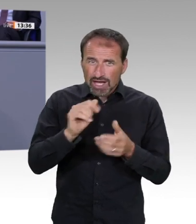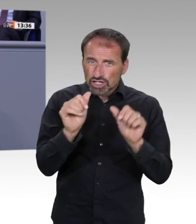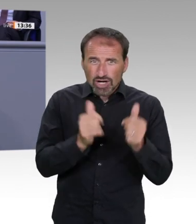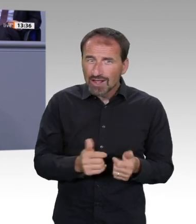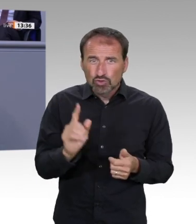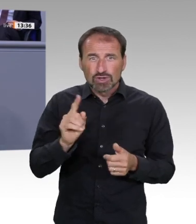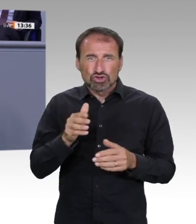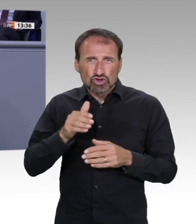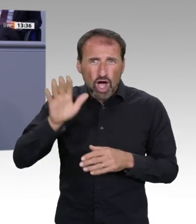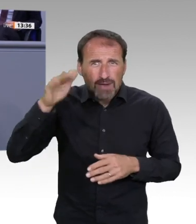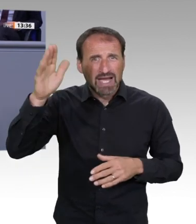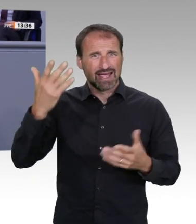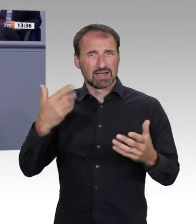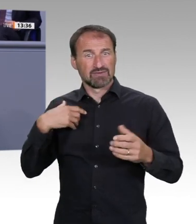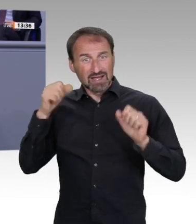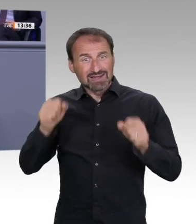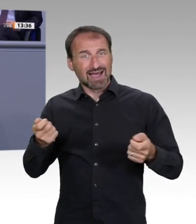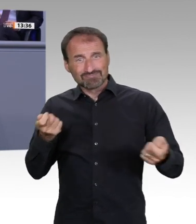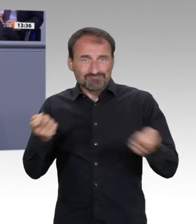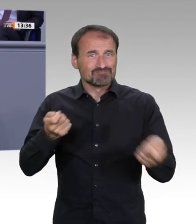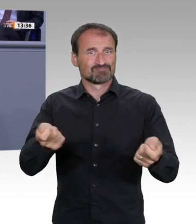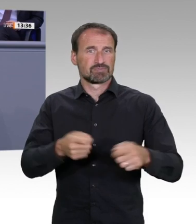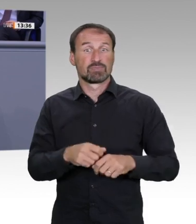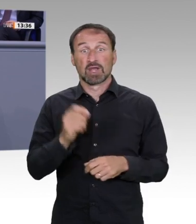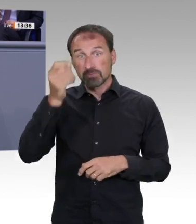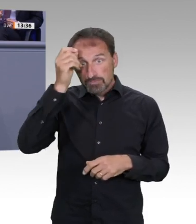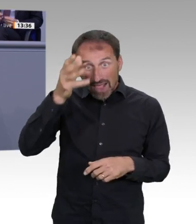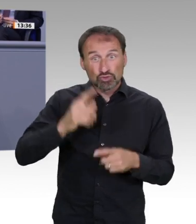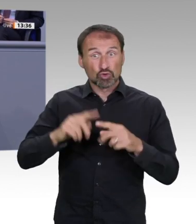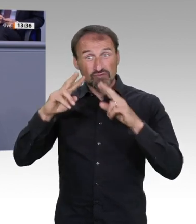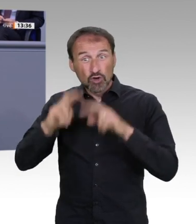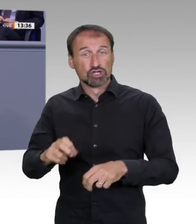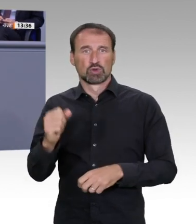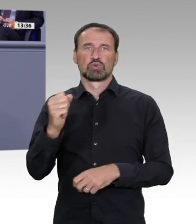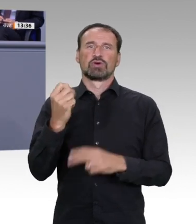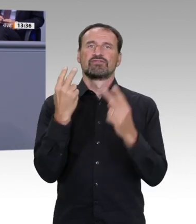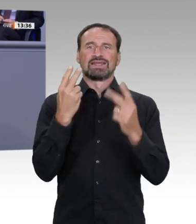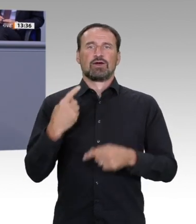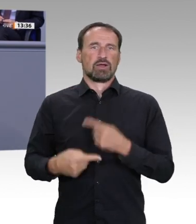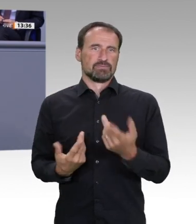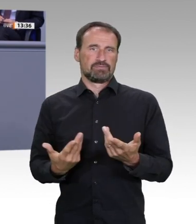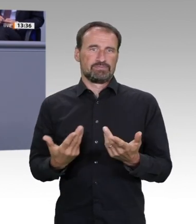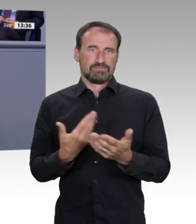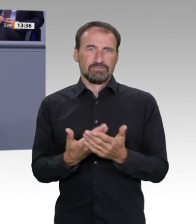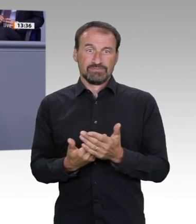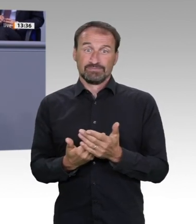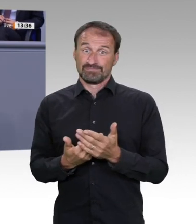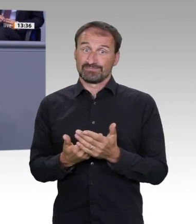Frau Christmann, überhören Sie es bitte nicht, 60 Milliarden Euro. Und damit werden die Nachhaltigkeitsziele in